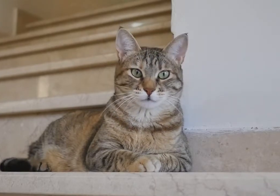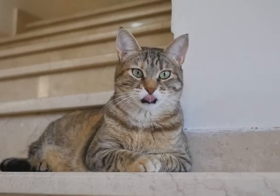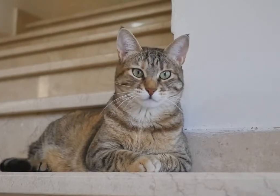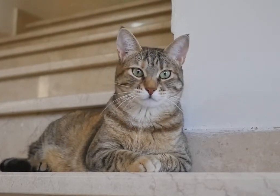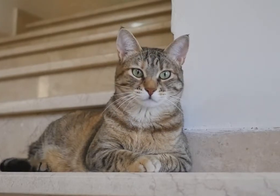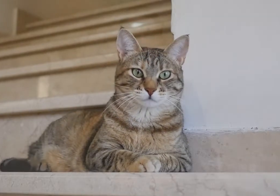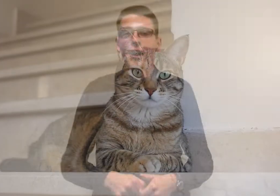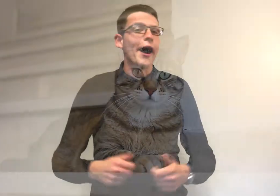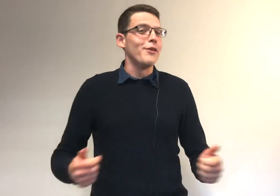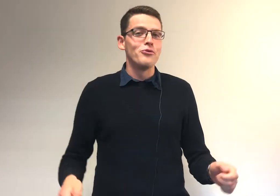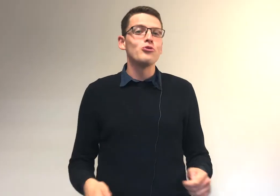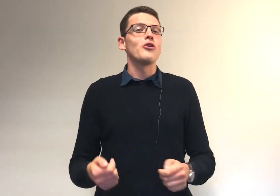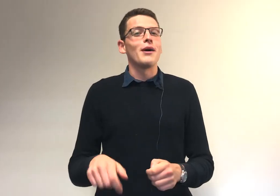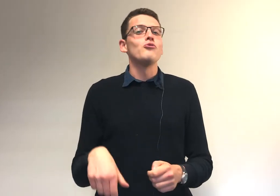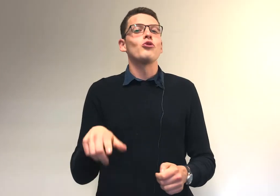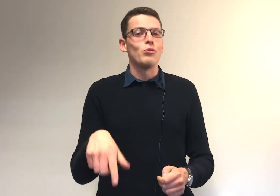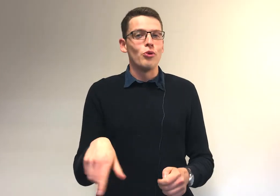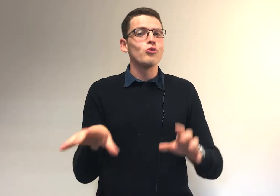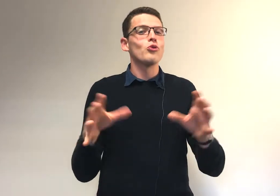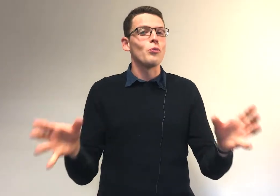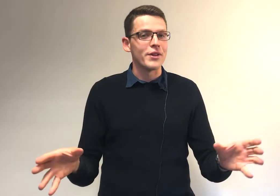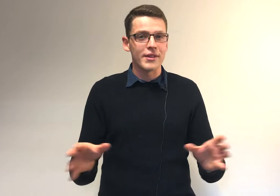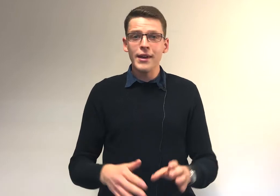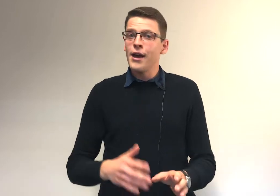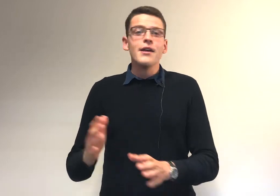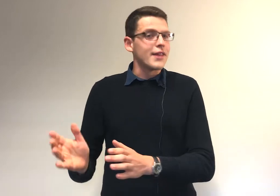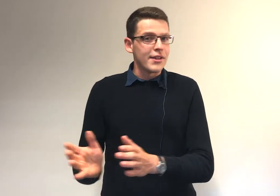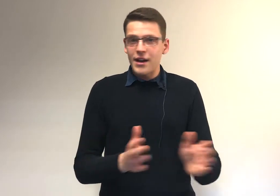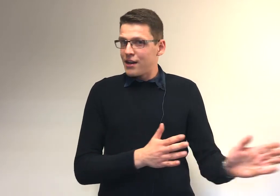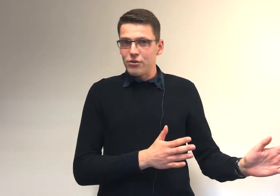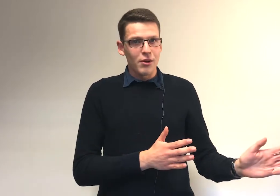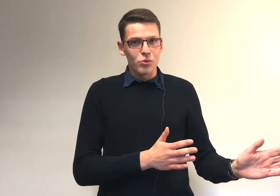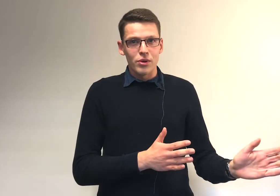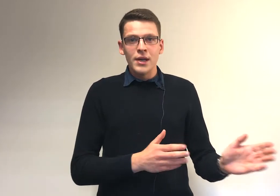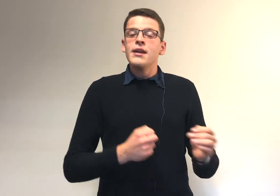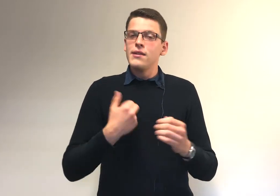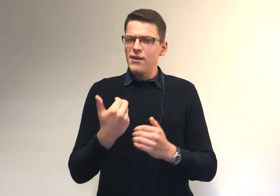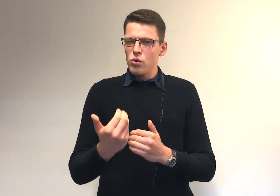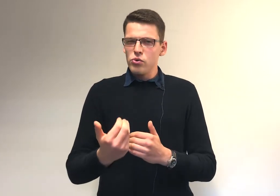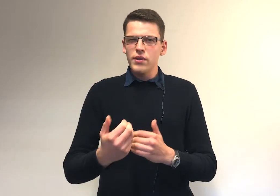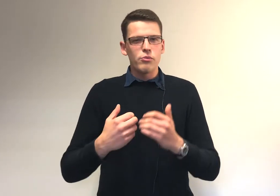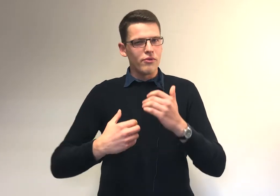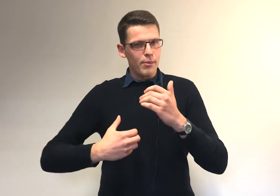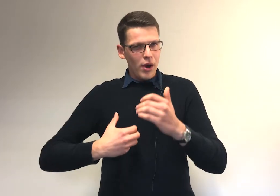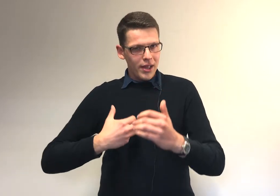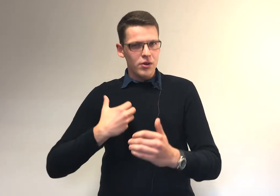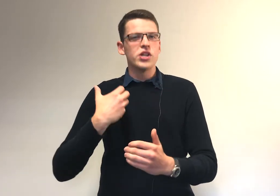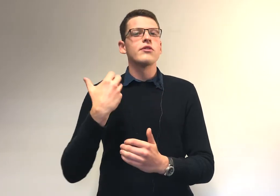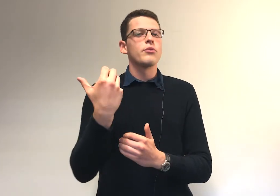scroller sur Facebook, à nouveau, tu scrolleras mieux sur ton bureau, sur ton PC. Ça ne sert à rien de venir en cours. Si tu en cours, c'est pour vraiment être engagé dans un